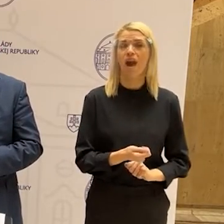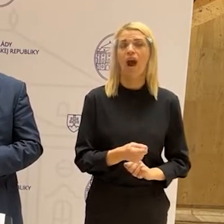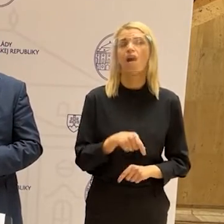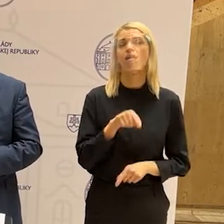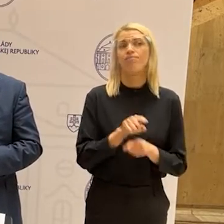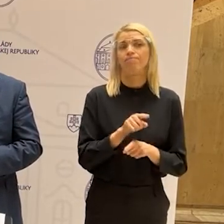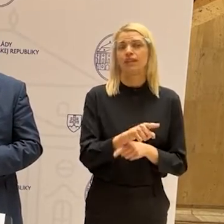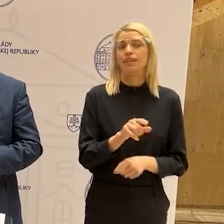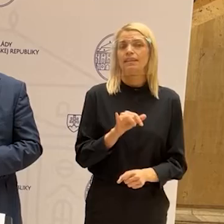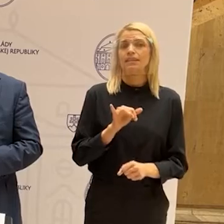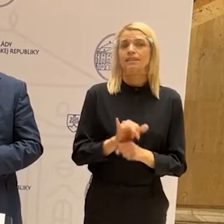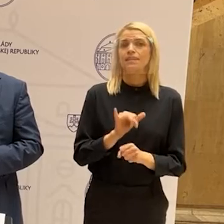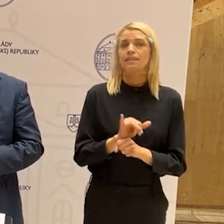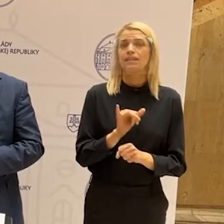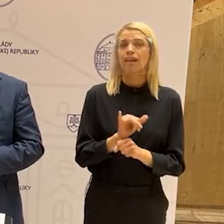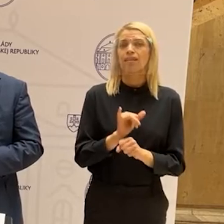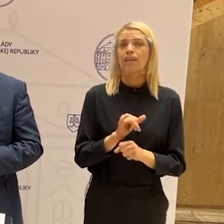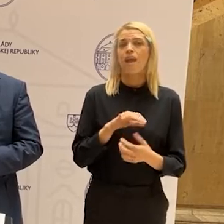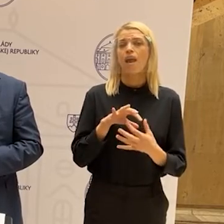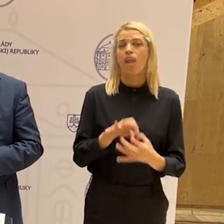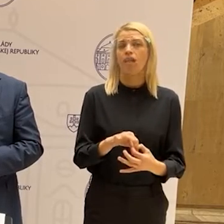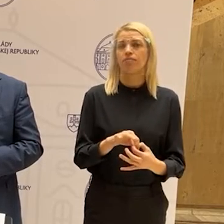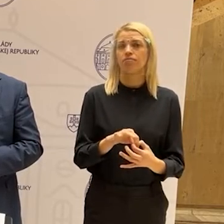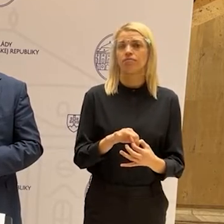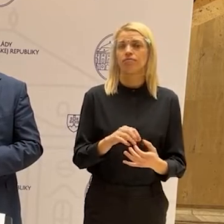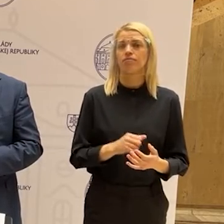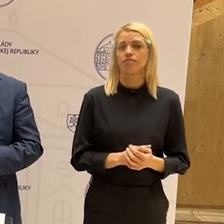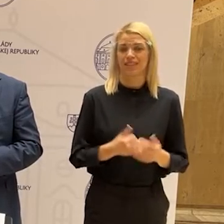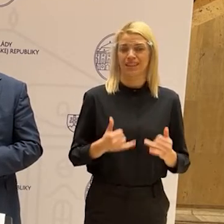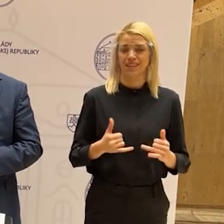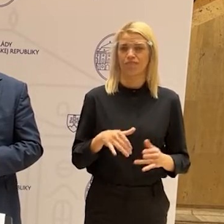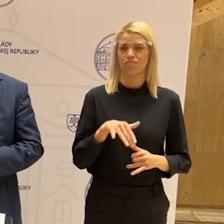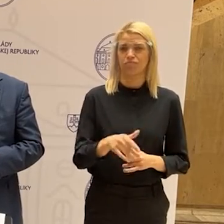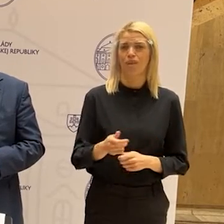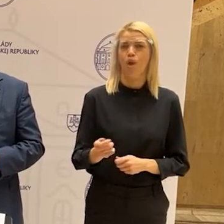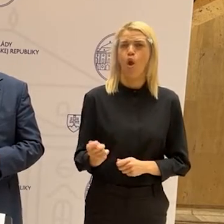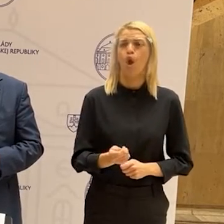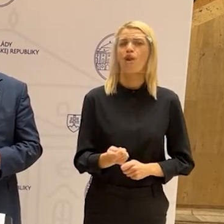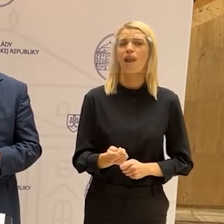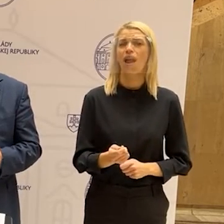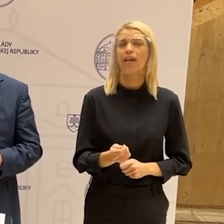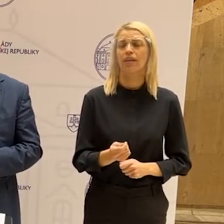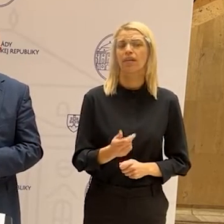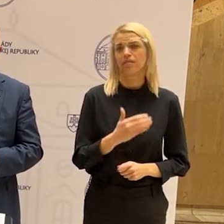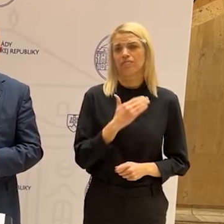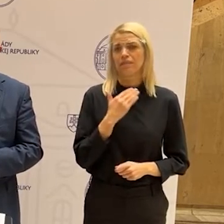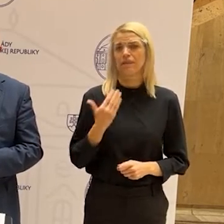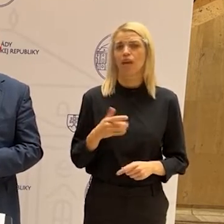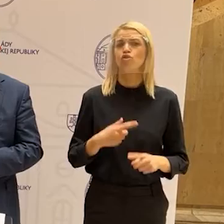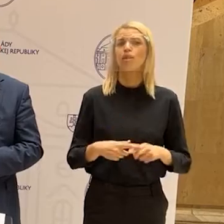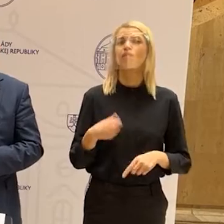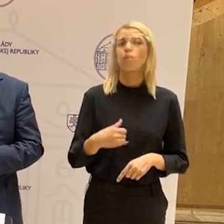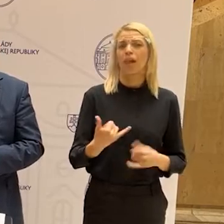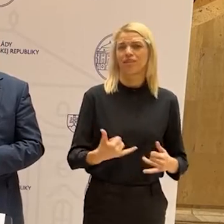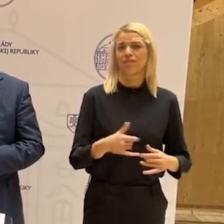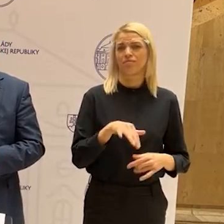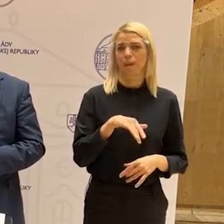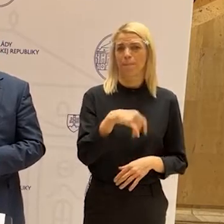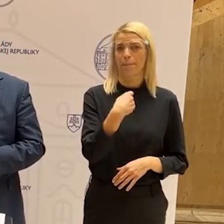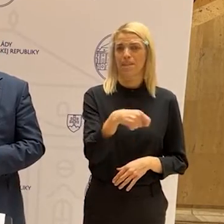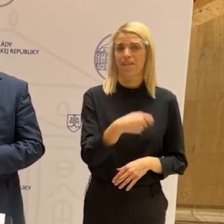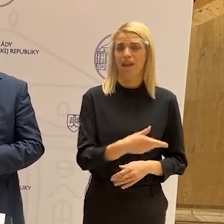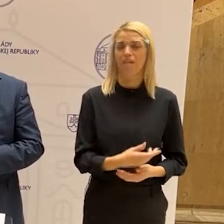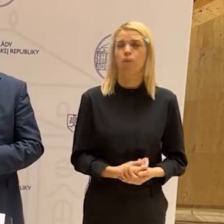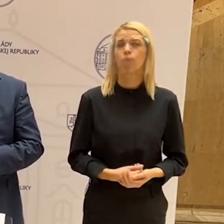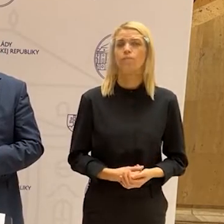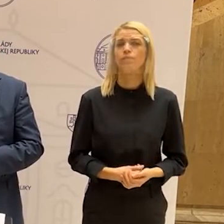zatiaľ na tú časť, ktorá teraz sa hrá v hokeji, že im stačí futbal, má momentálne prestávku, tak